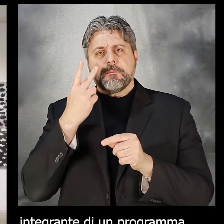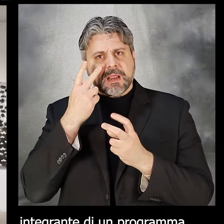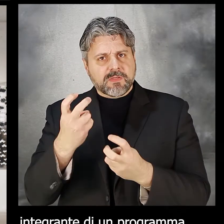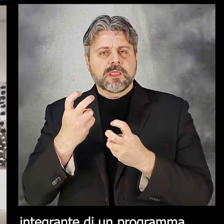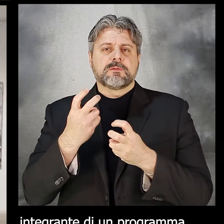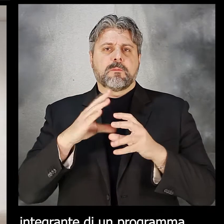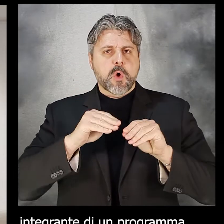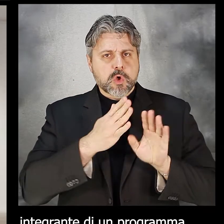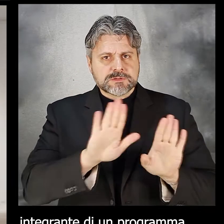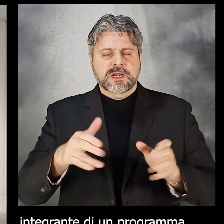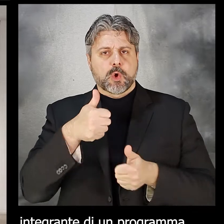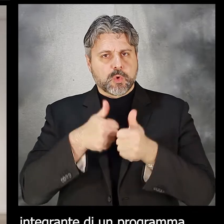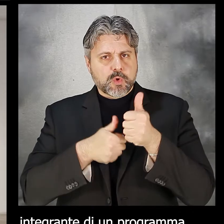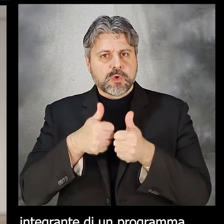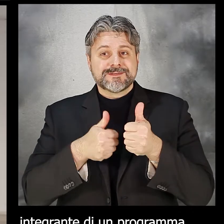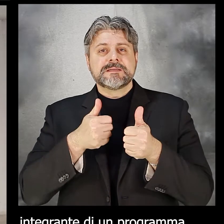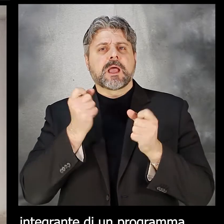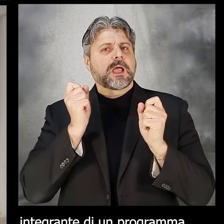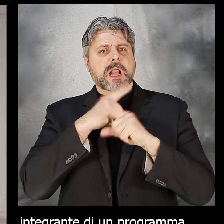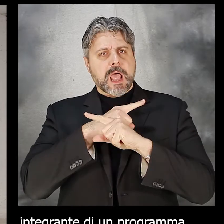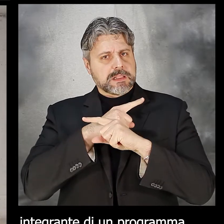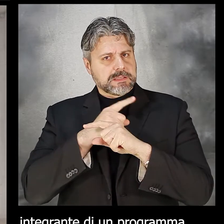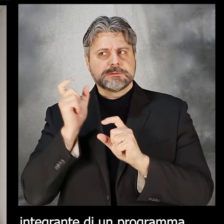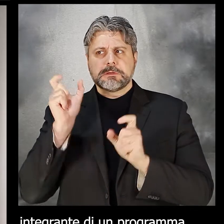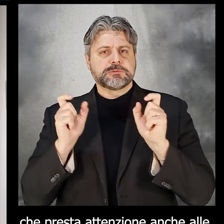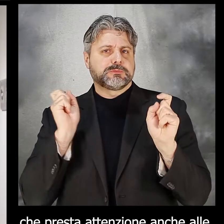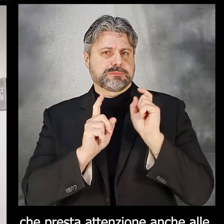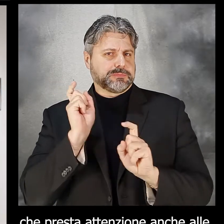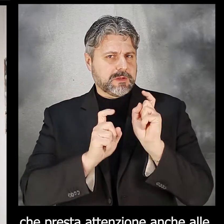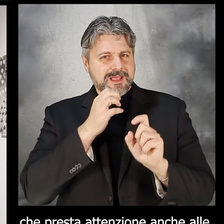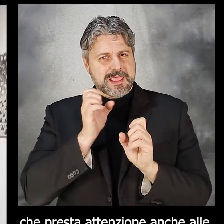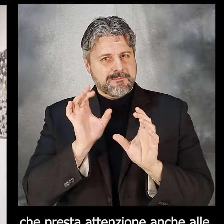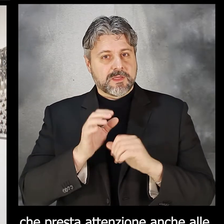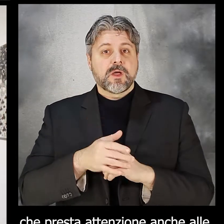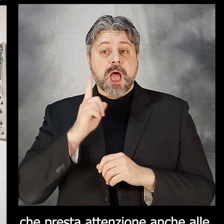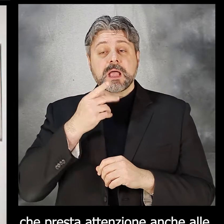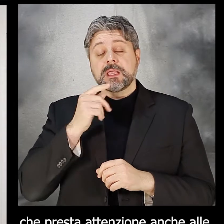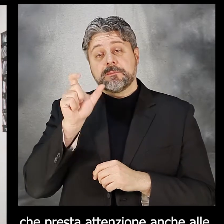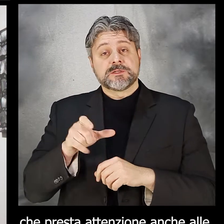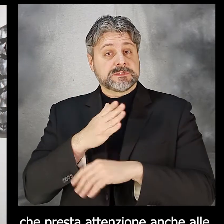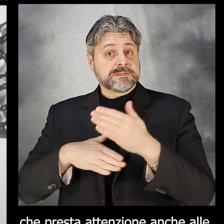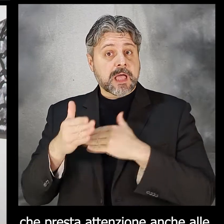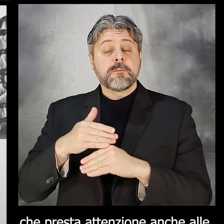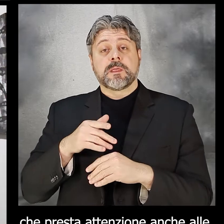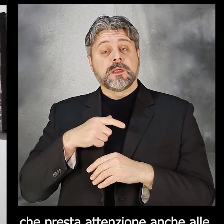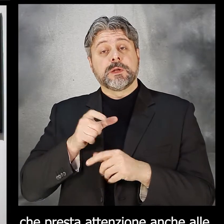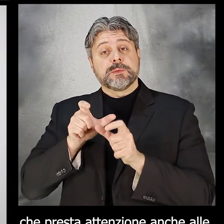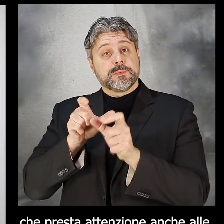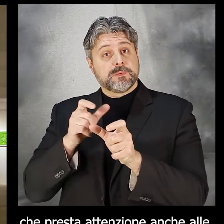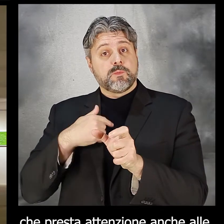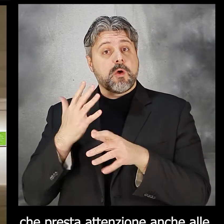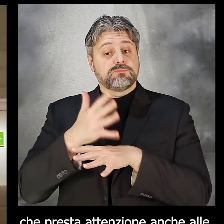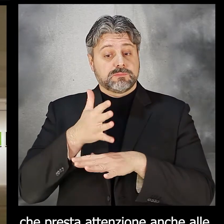prevede mostre e concorsi completamente gratuiti, che presta attenzione anche alle piccole fragilità,